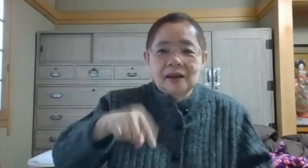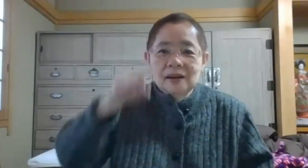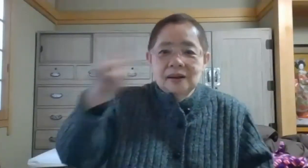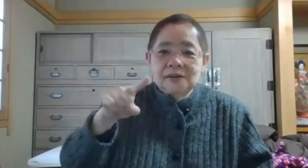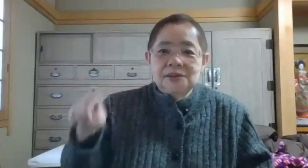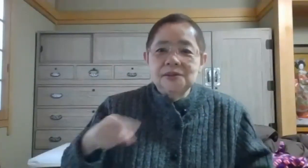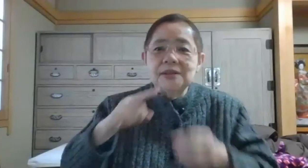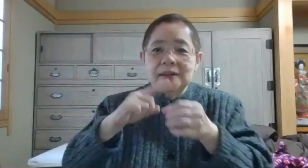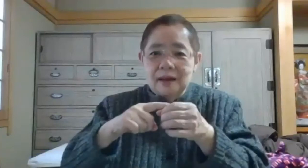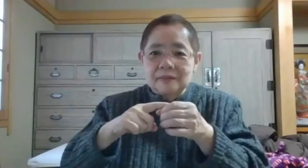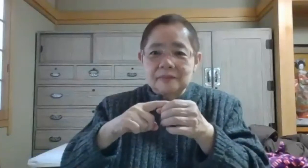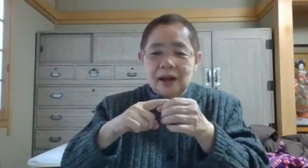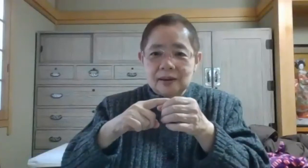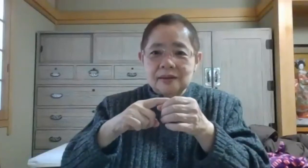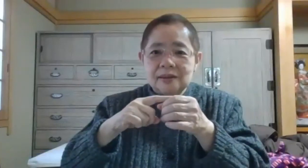年。はい。はい。